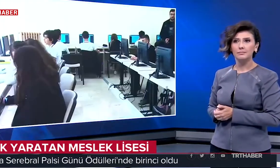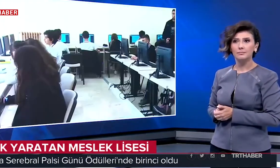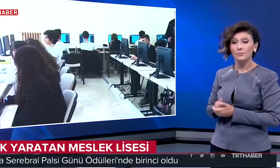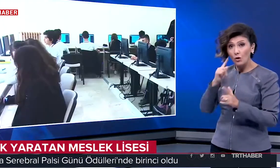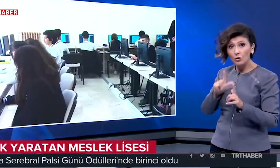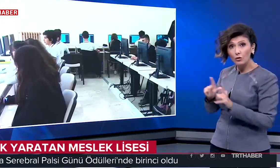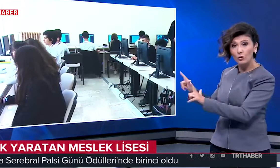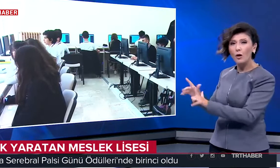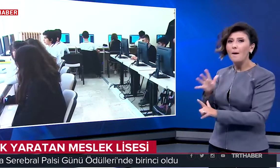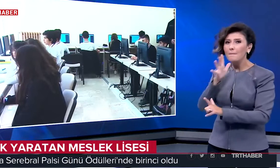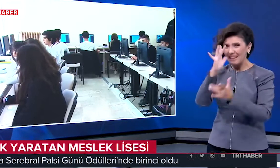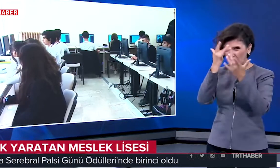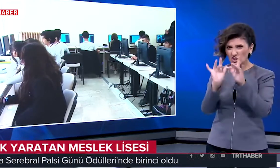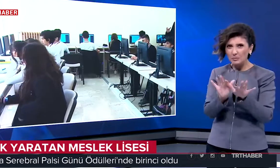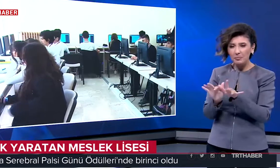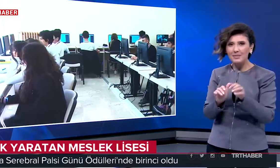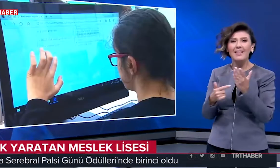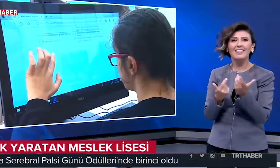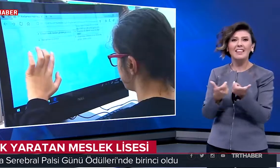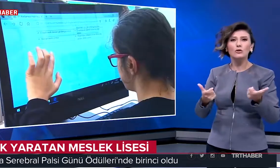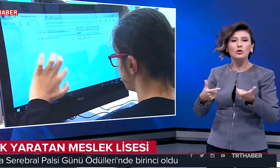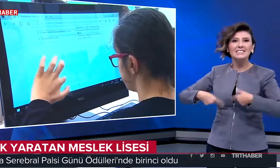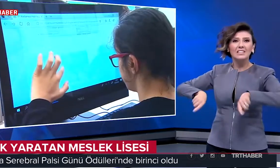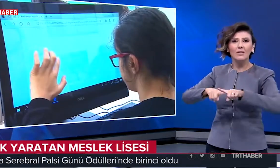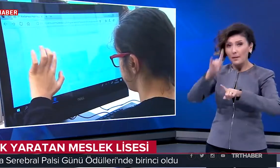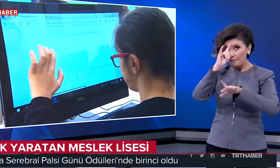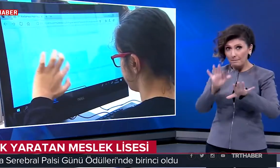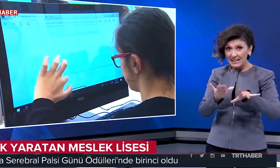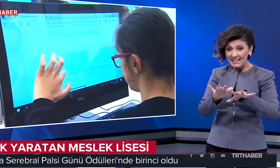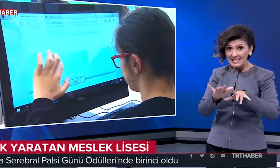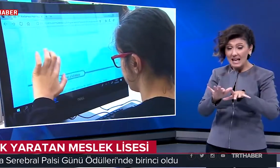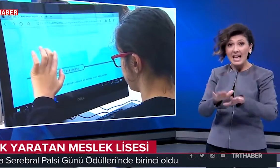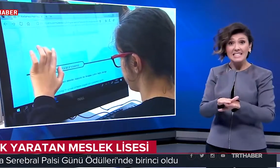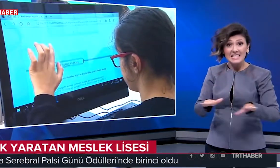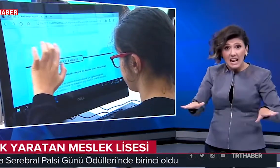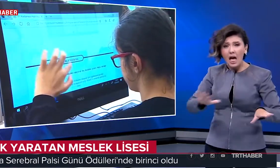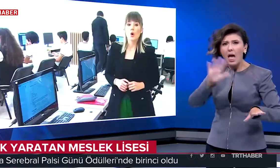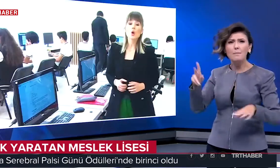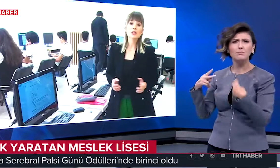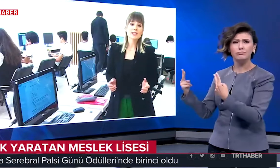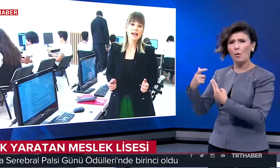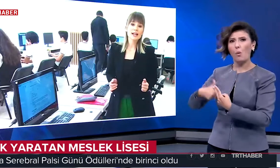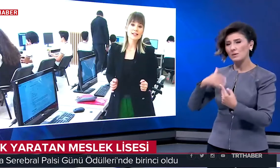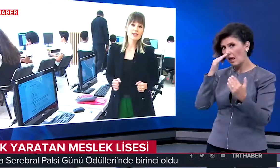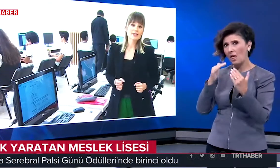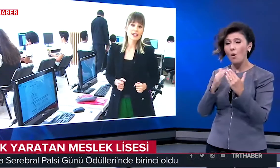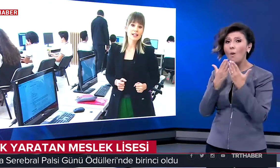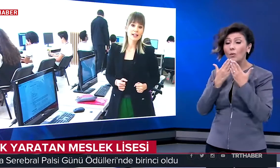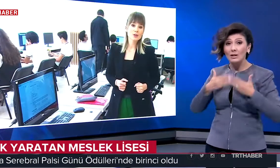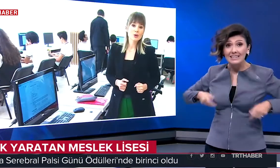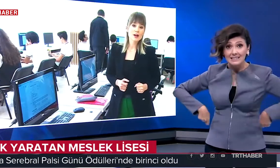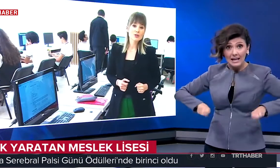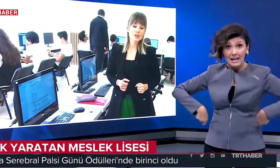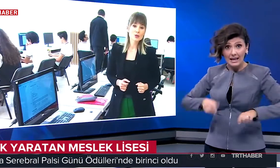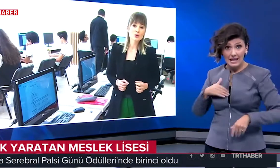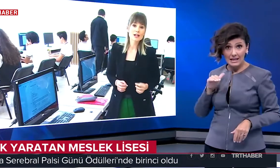Görüntüler bilişim teknolojisi sınıfından. Bilgisayarlardan sıralarına kadar her şey onlara özel. Okula tekerlekli sandalye ile gelen